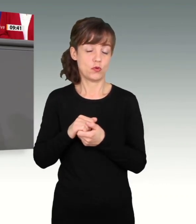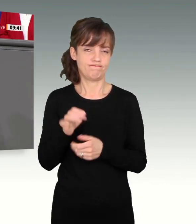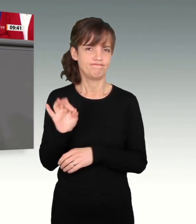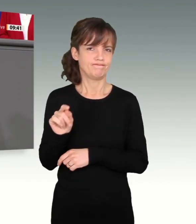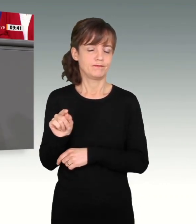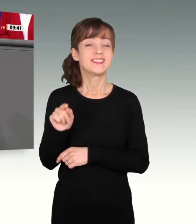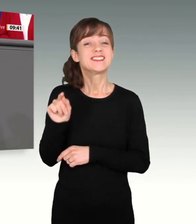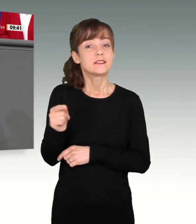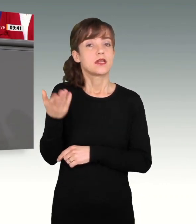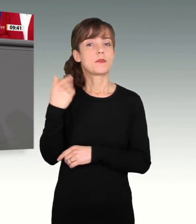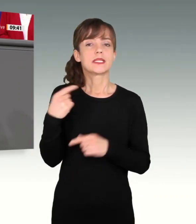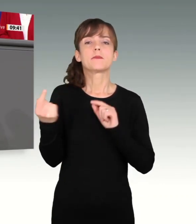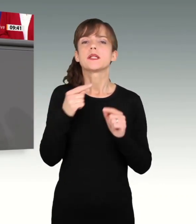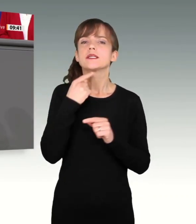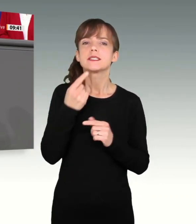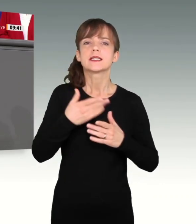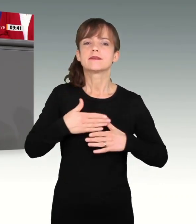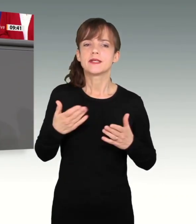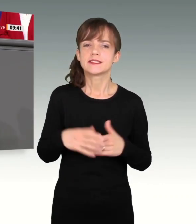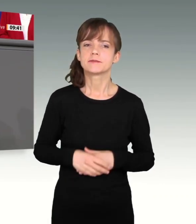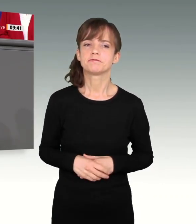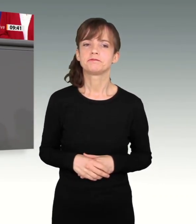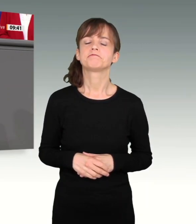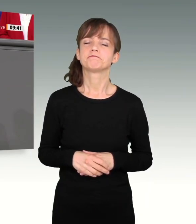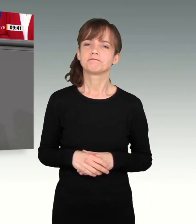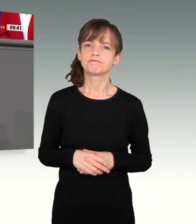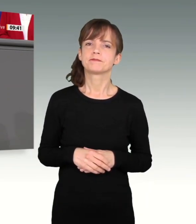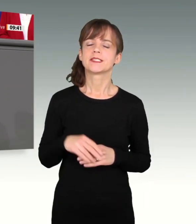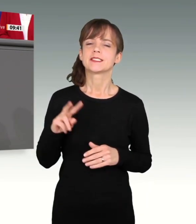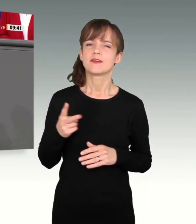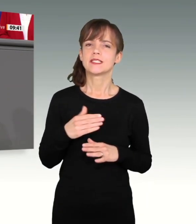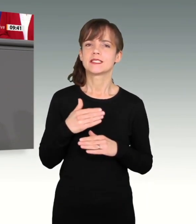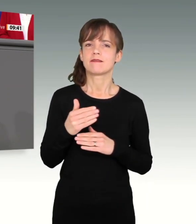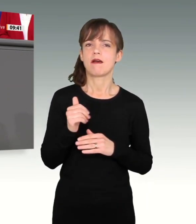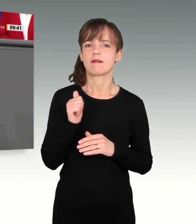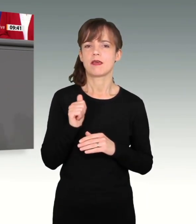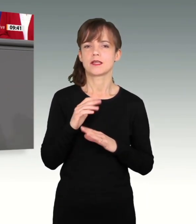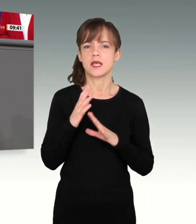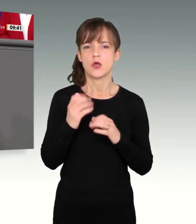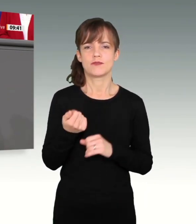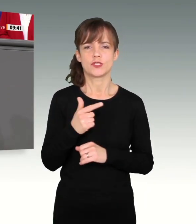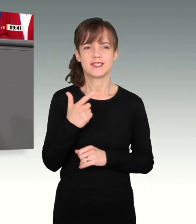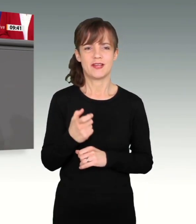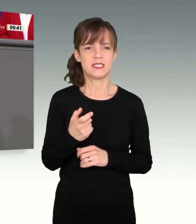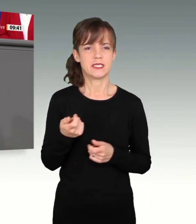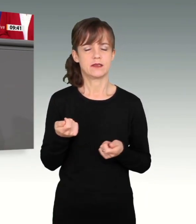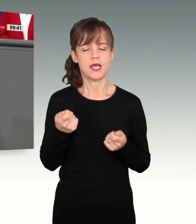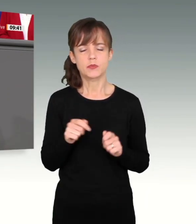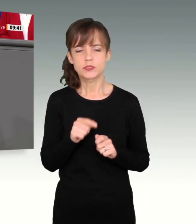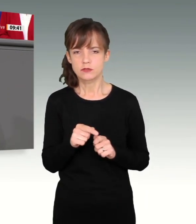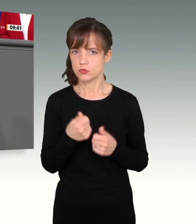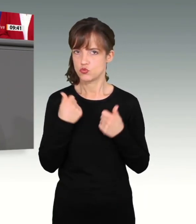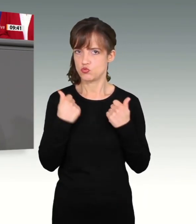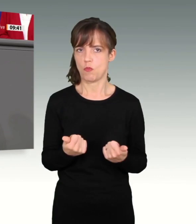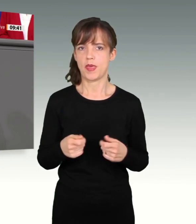hat damals in der Debatte gesagt, zum Abschluss des zweiten Nachtragshaushalt 2020, das hat ein super Ergebnis. Und er hat in der ersten